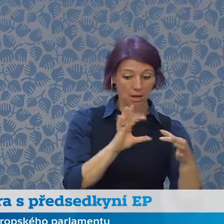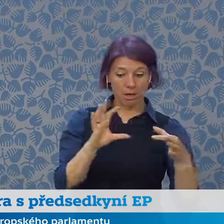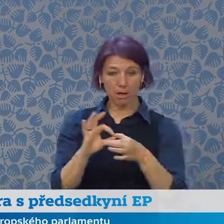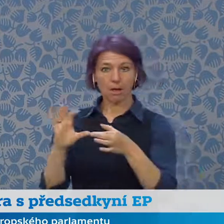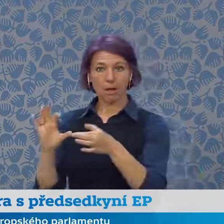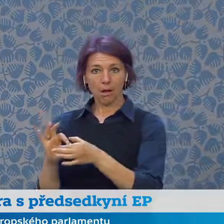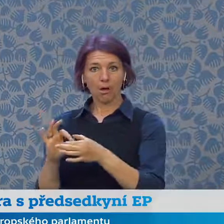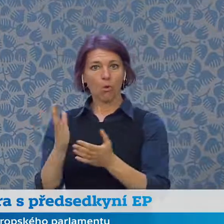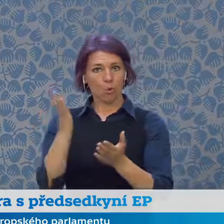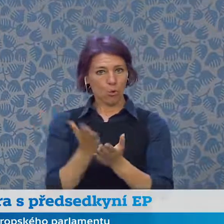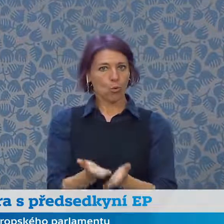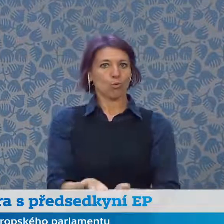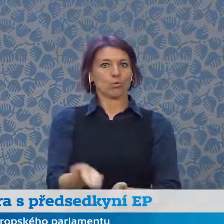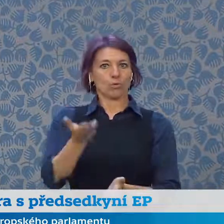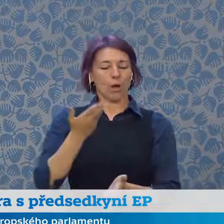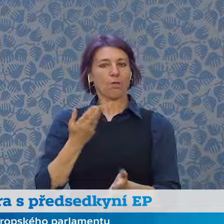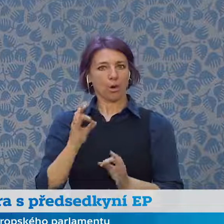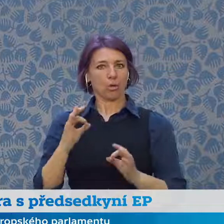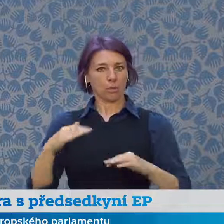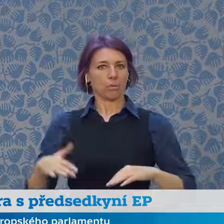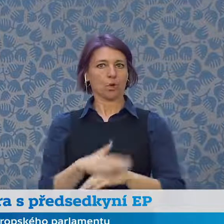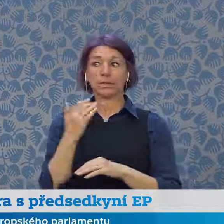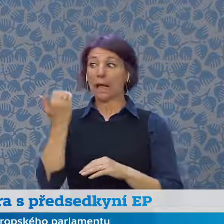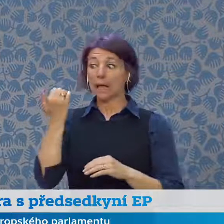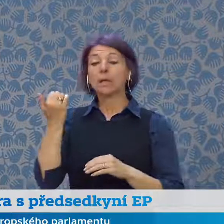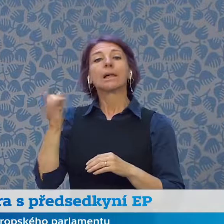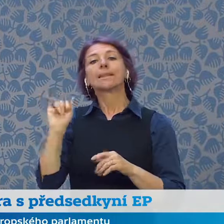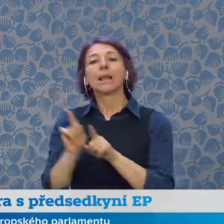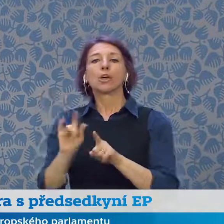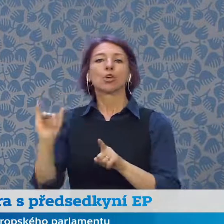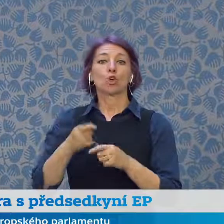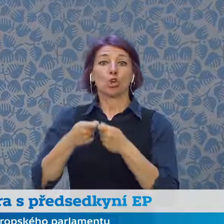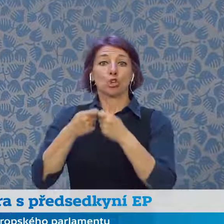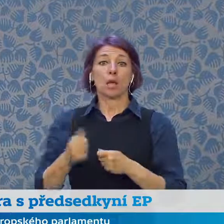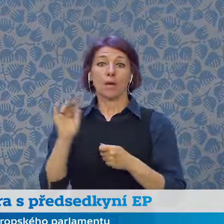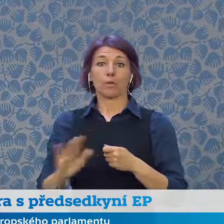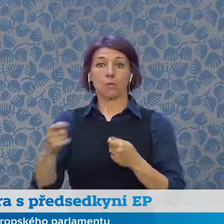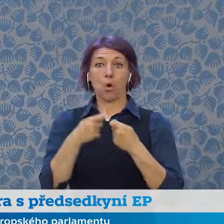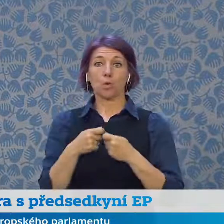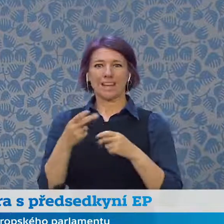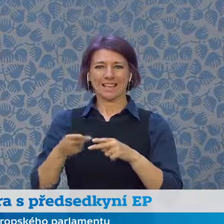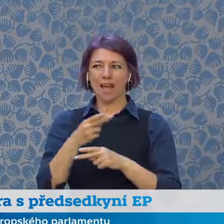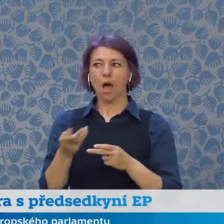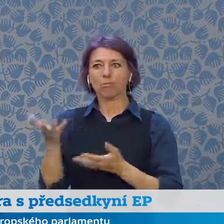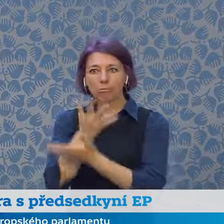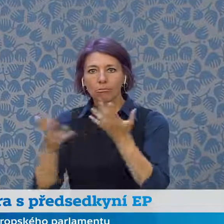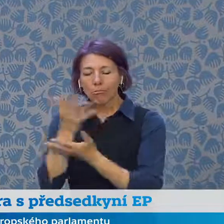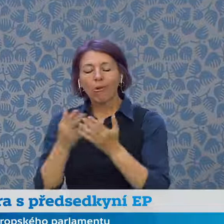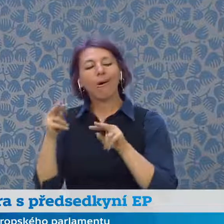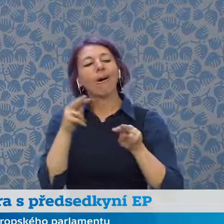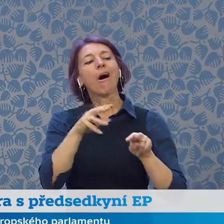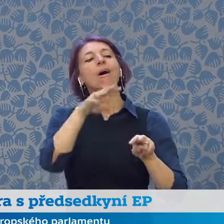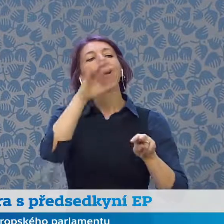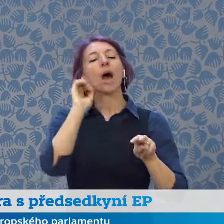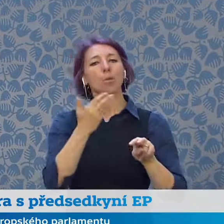ve velmi dobrém směru, tedy jednak to vítáme, že je to velmi pragmatické, že vám je jasné, o co se snažíte, ale zároveň